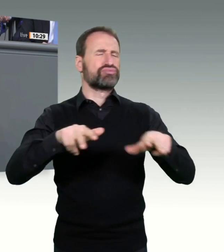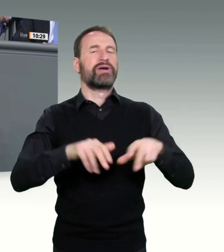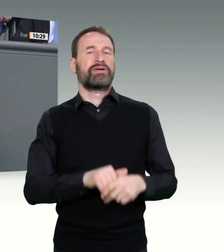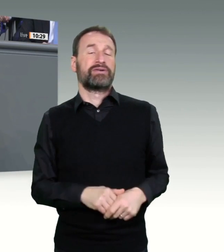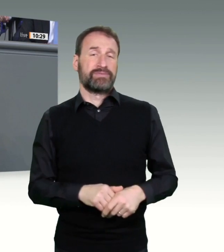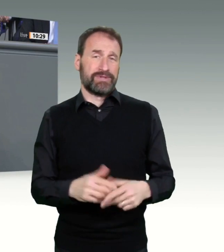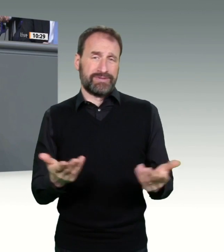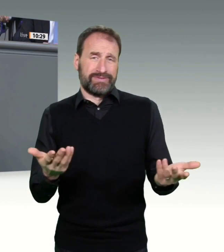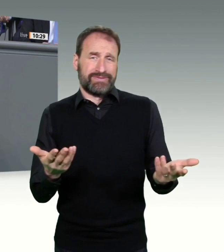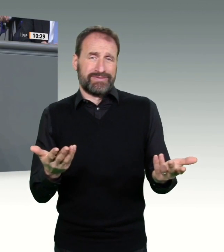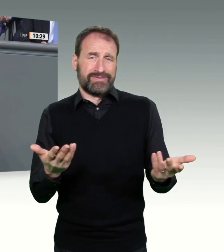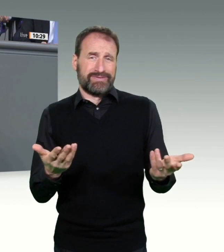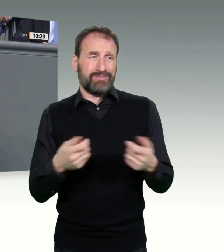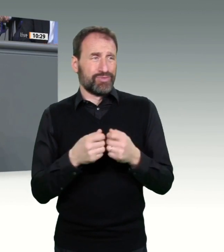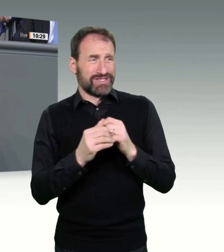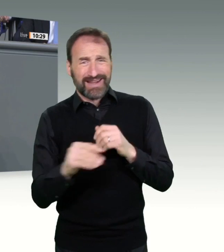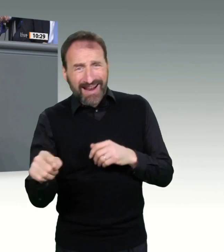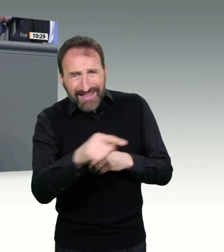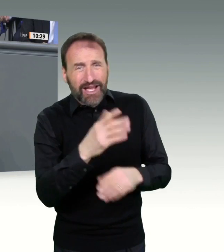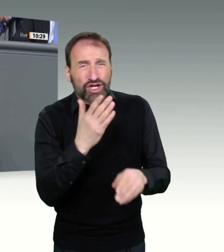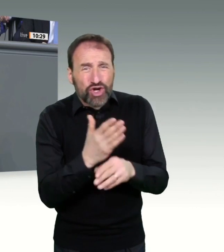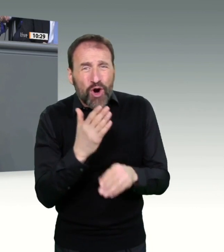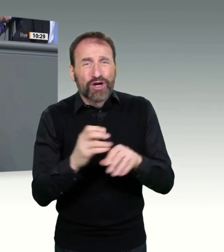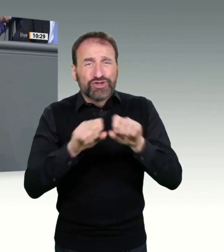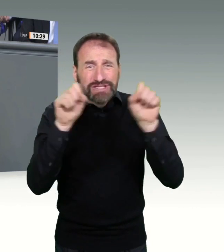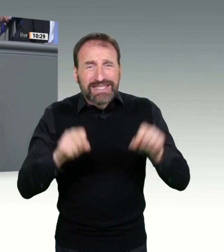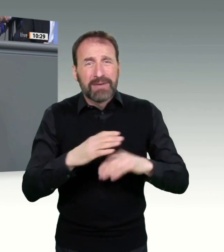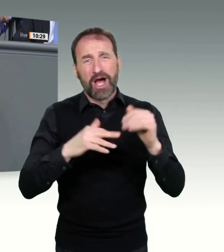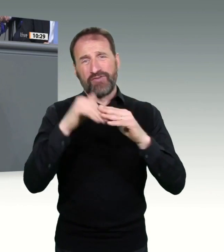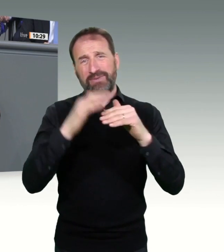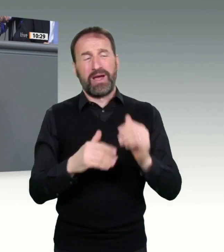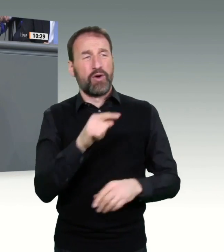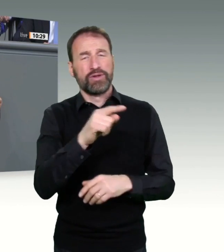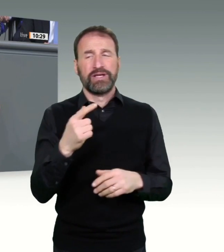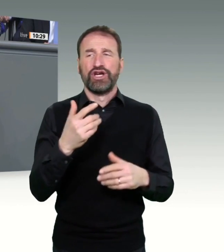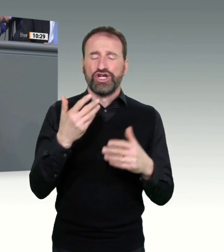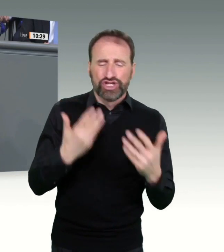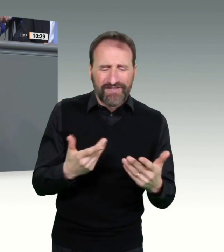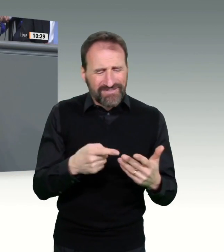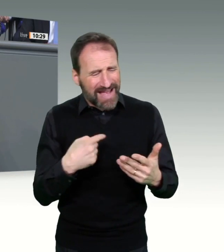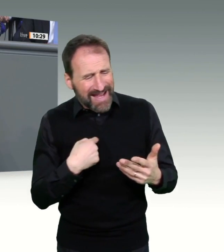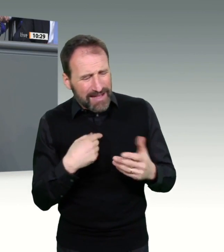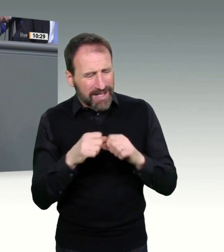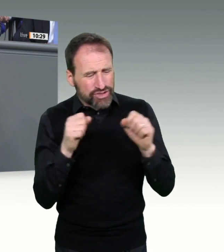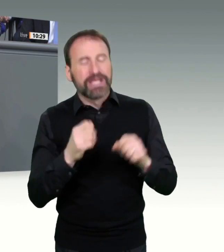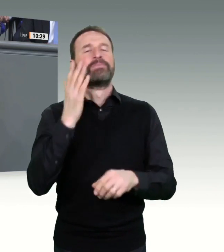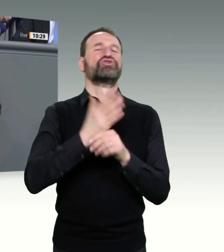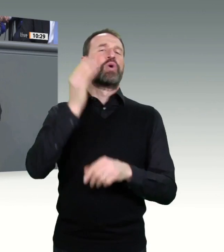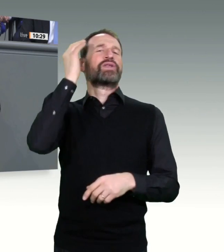Schwächen gelernt haben und ich zum Beispiel in meiner Heimatregion, in der Städteregion Aachen aus dem dortigen